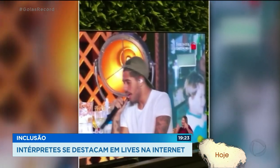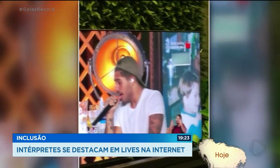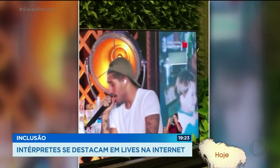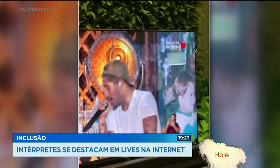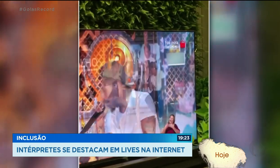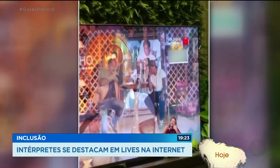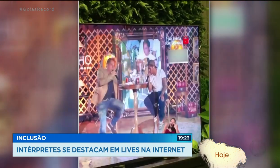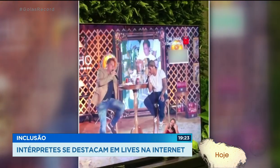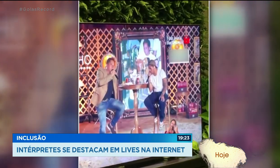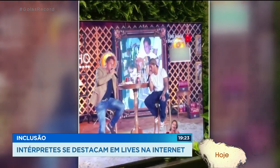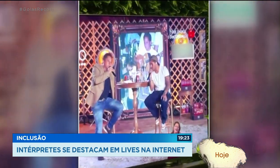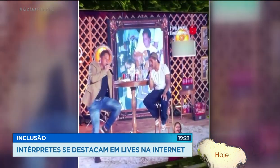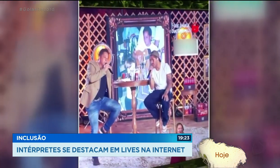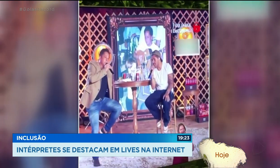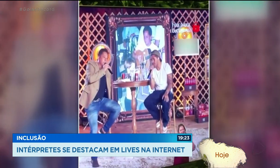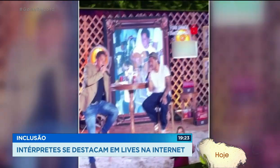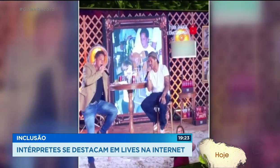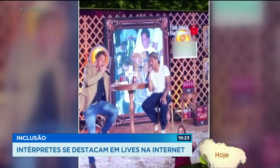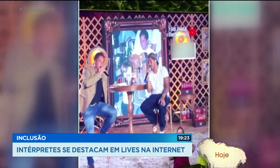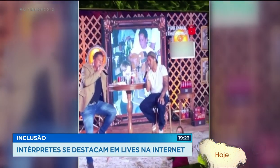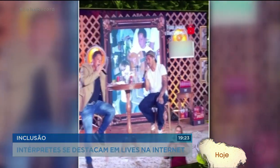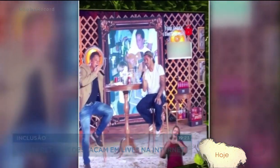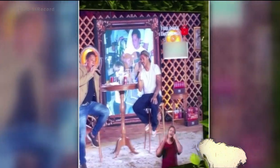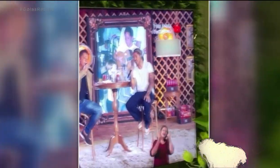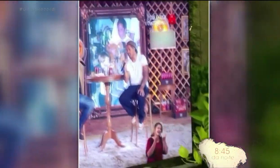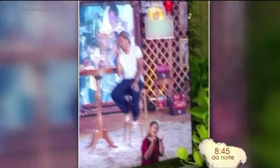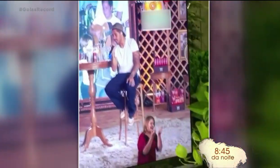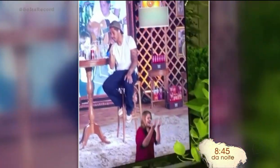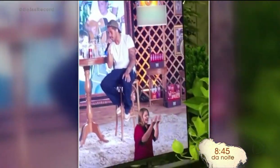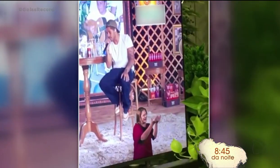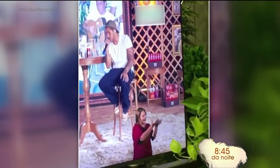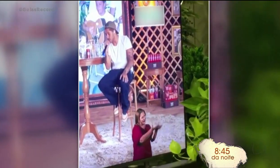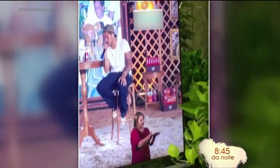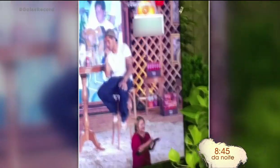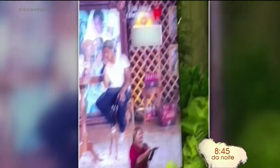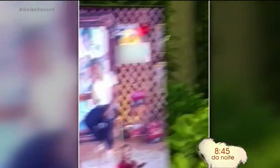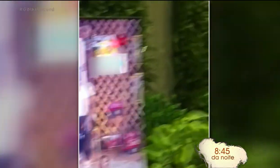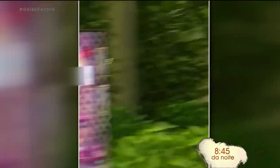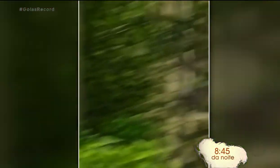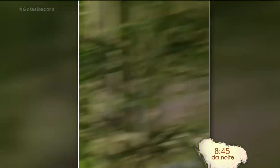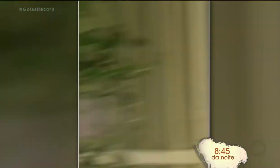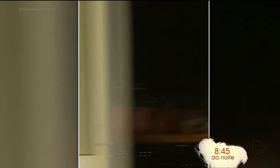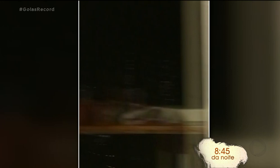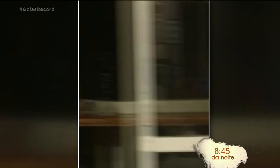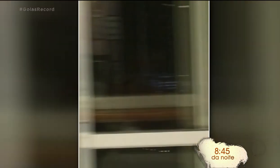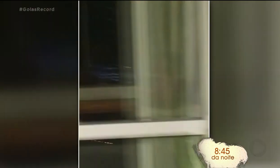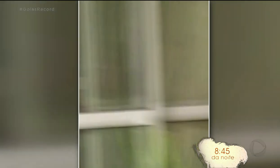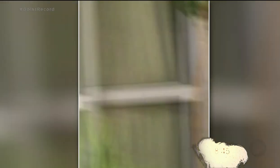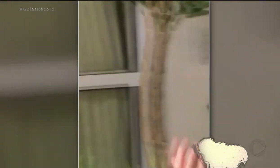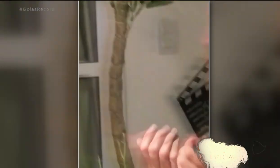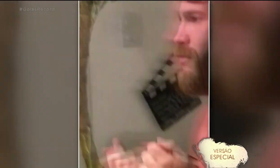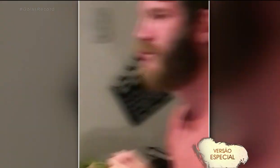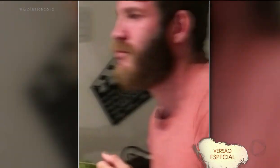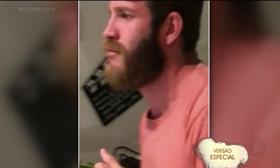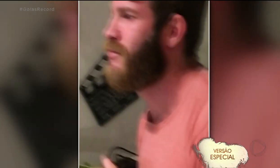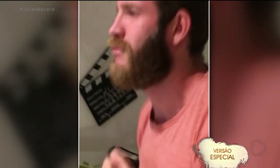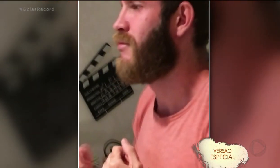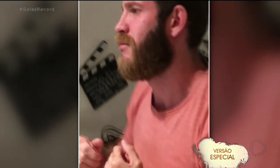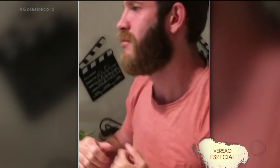durante a pandemia. Shows ao vivo de artistas que divulgam o trabalho a milhões de pessoas isoladas em casa por causa do